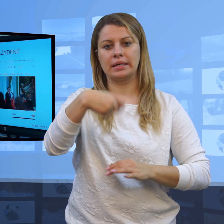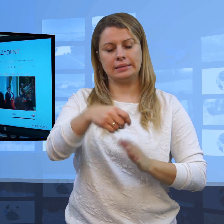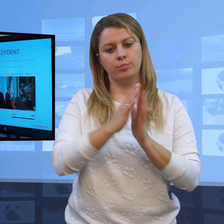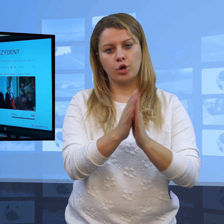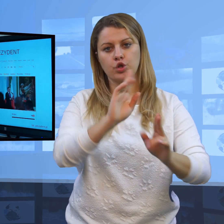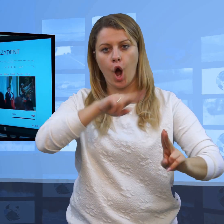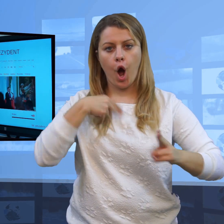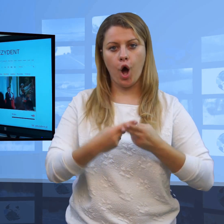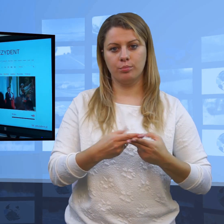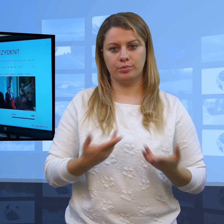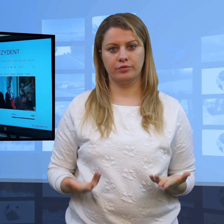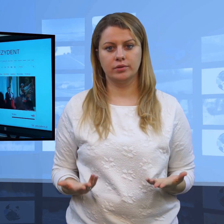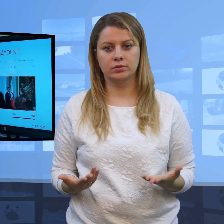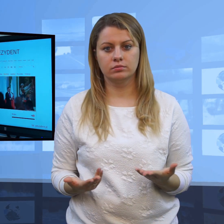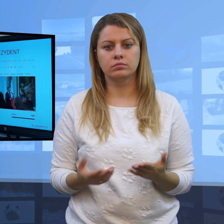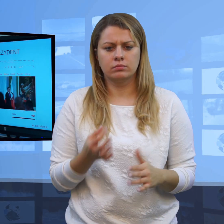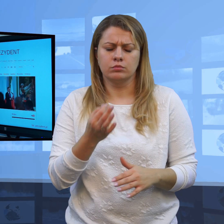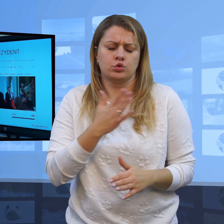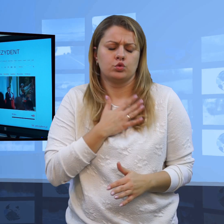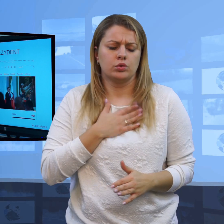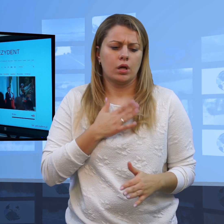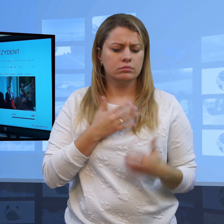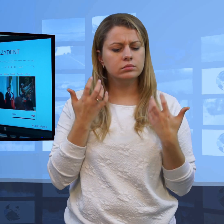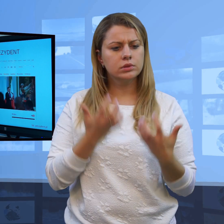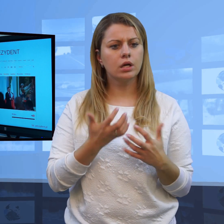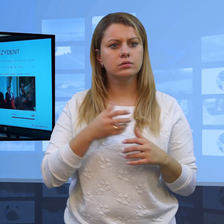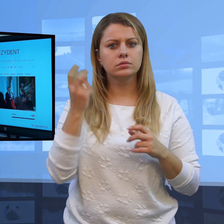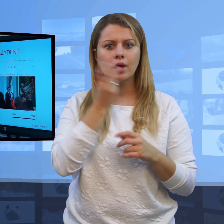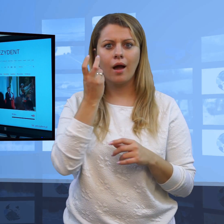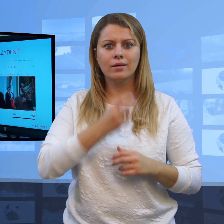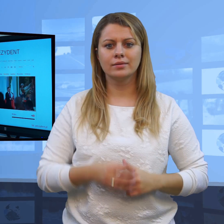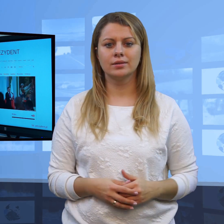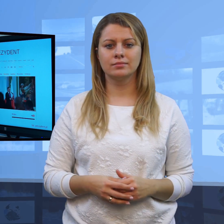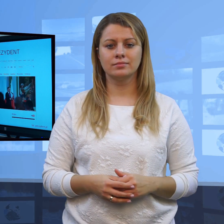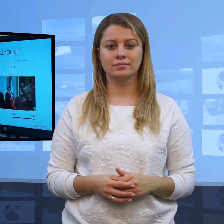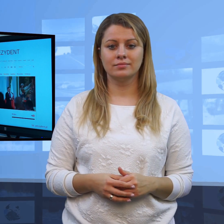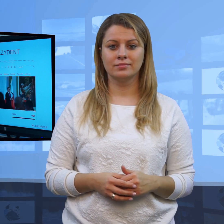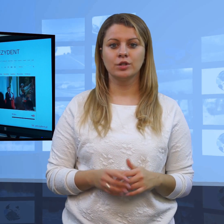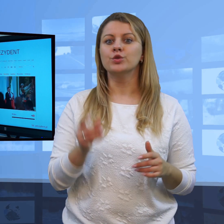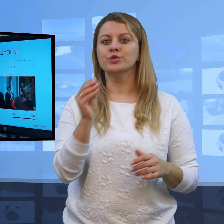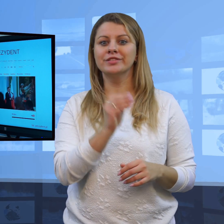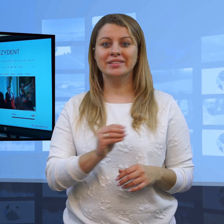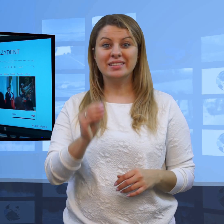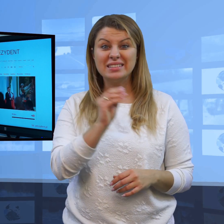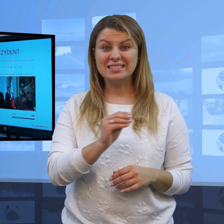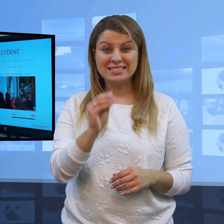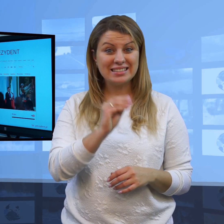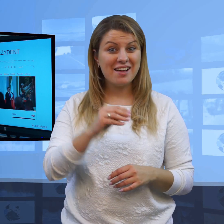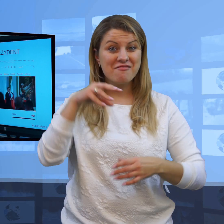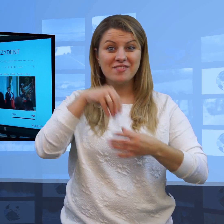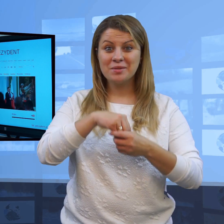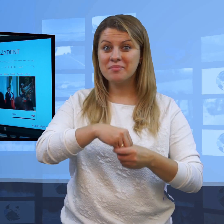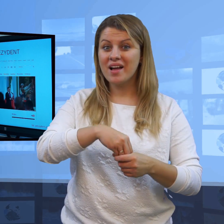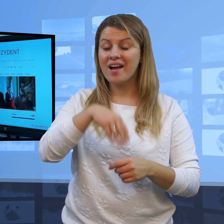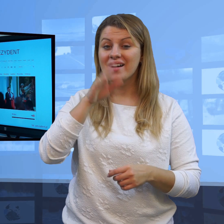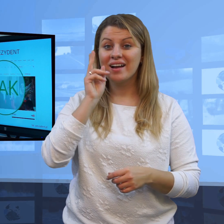poprosić w jego biurze prasowym o udzielenie informacji na jakiś istotny temat. I co więcej,